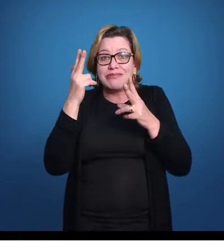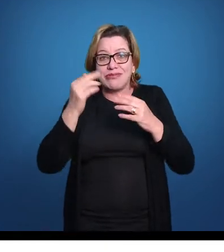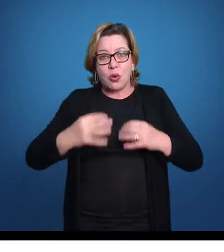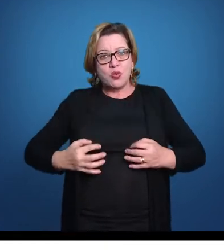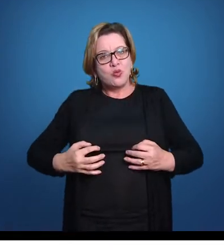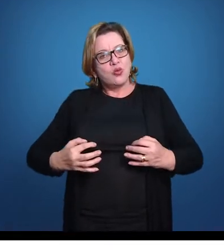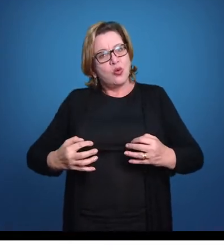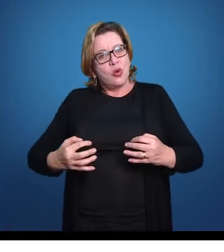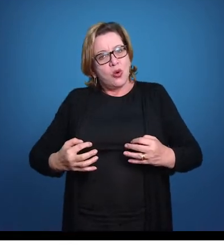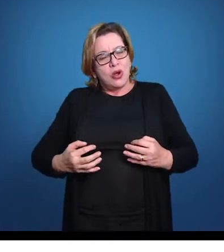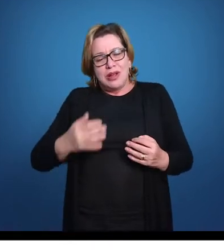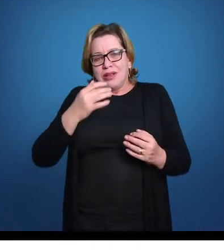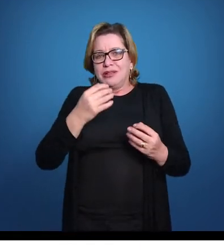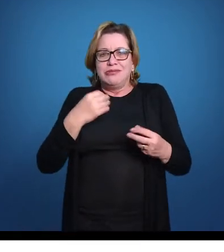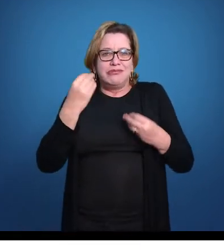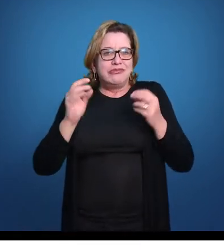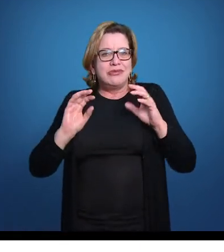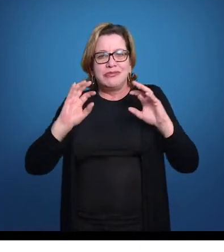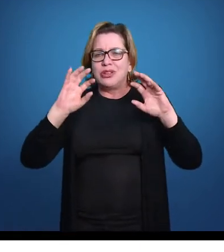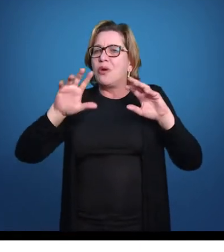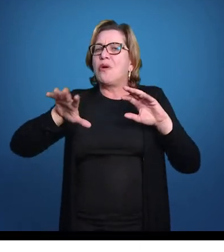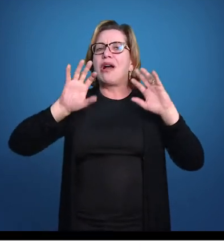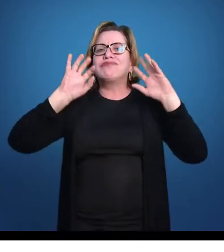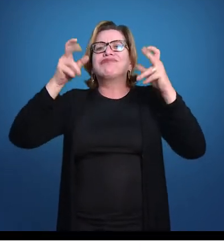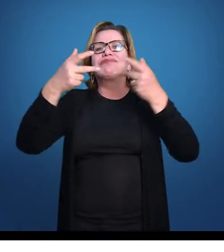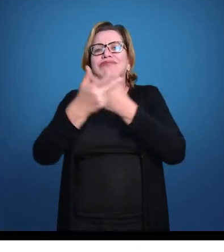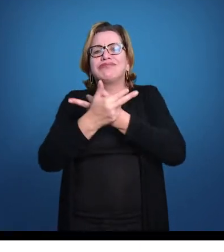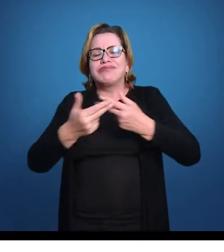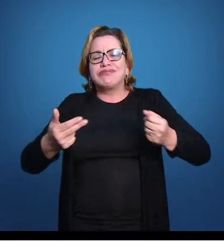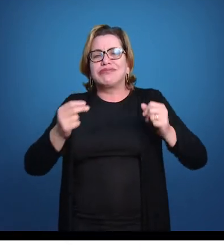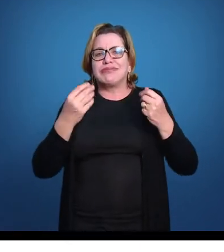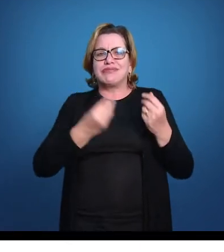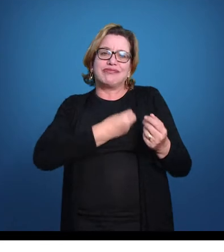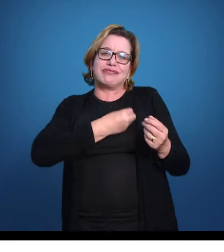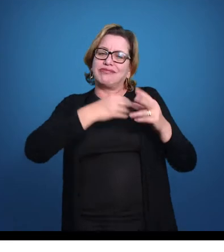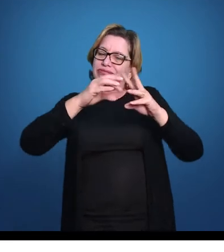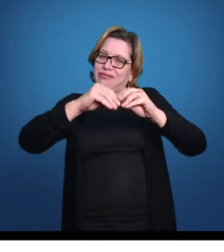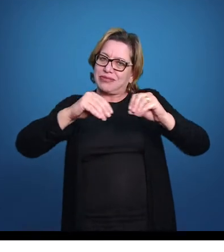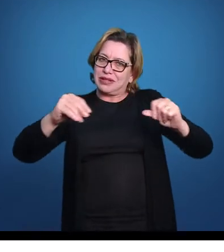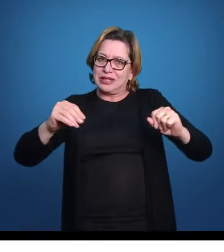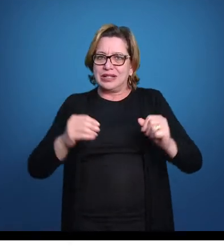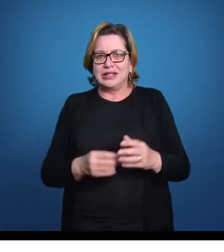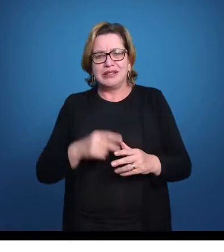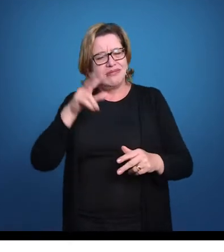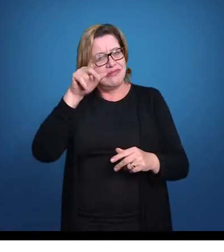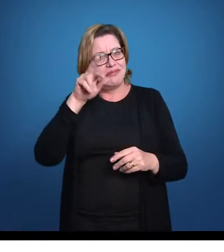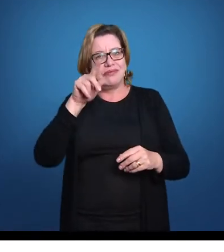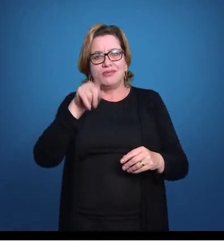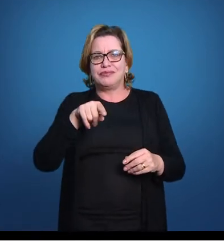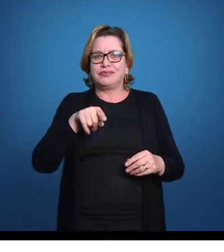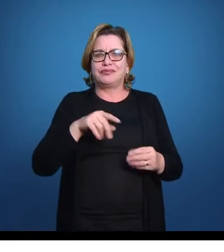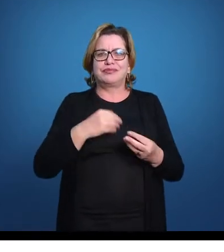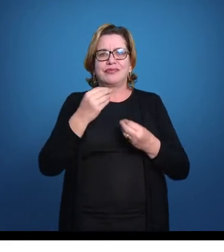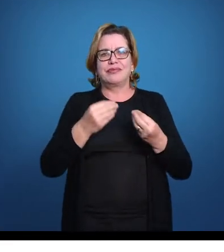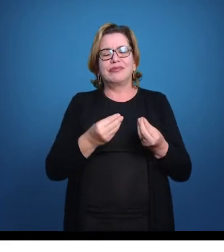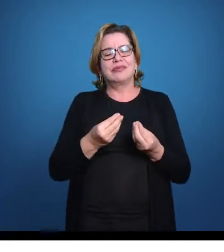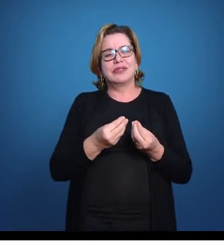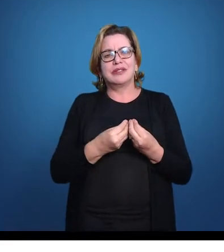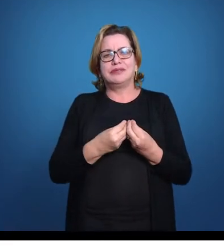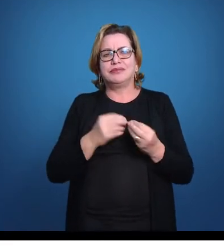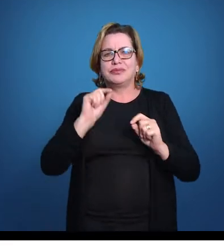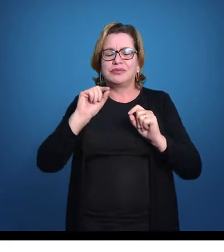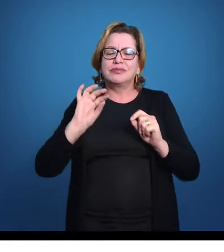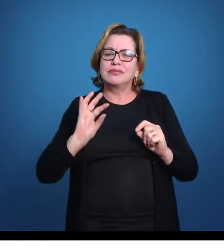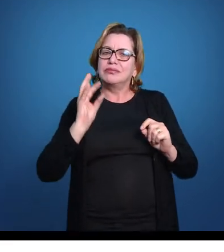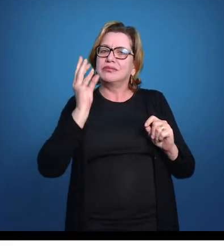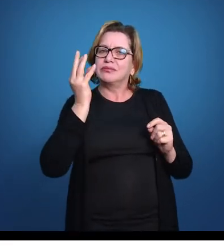Então, embriologicamente e evolutivamente, é o mesmo órgão, pulmão e bexiga natatória. O